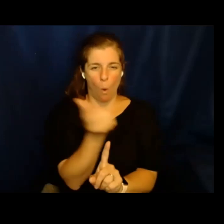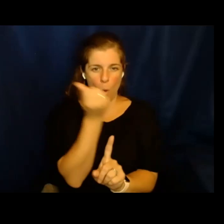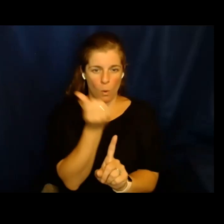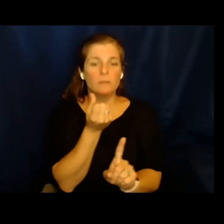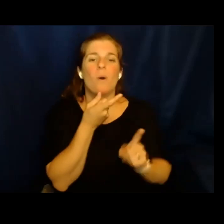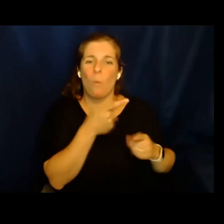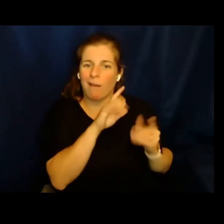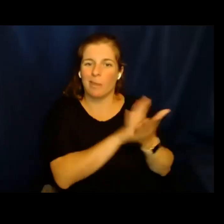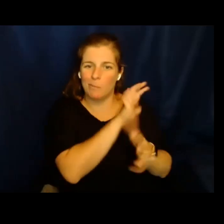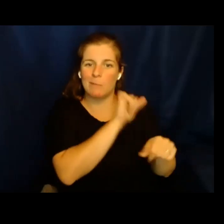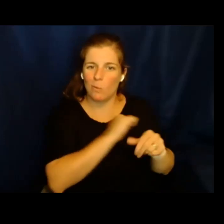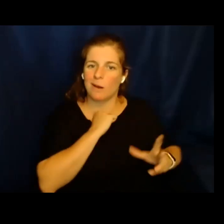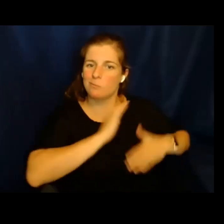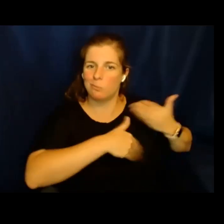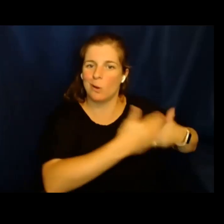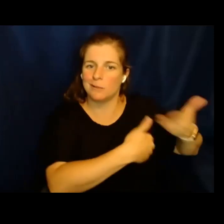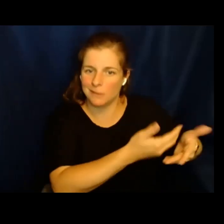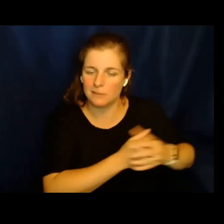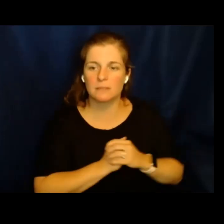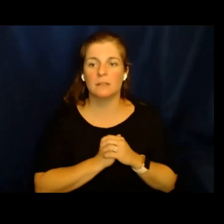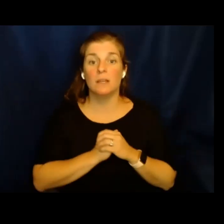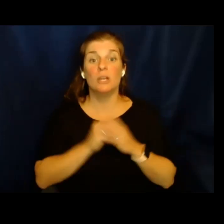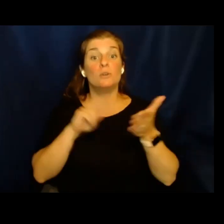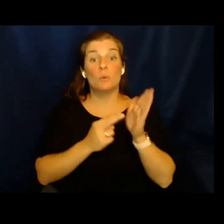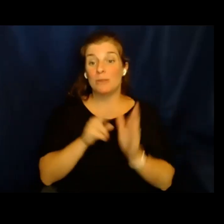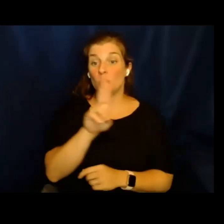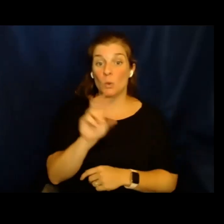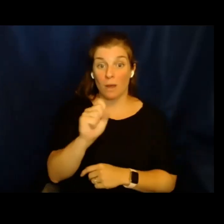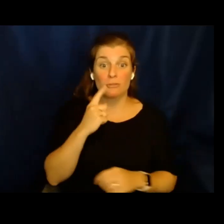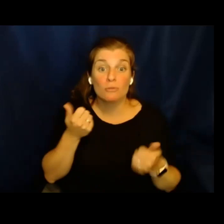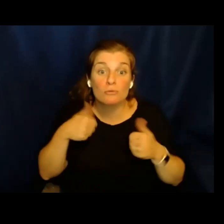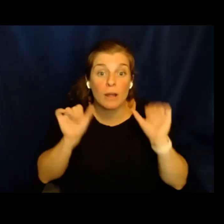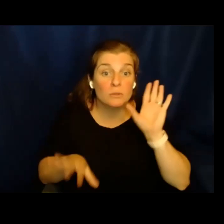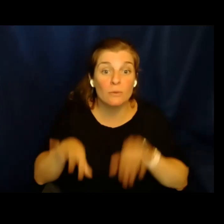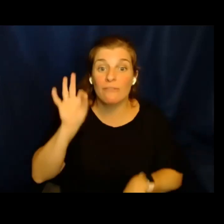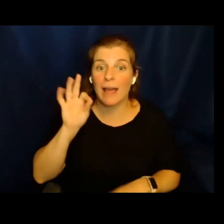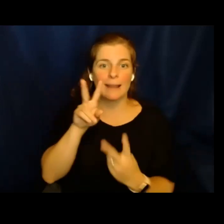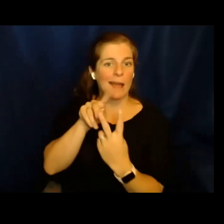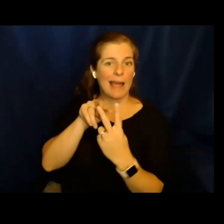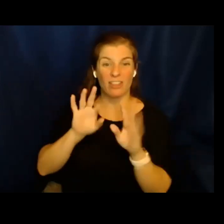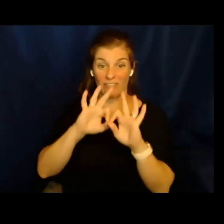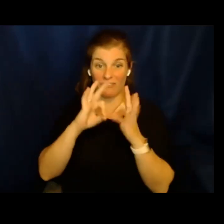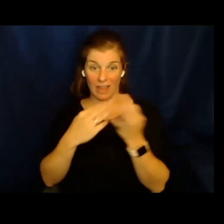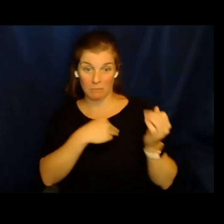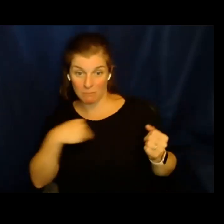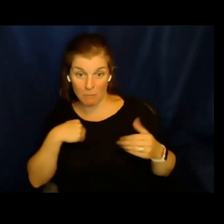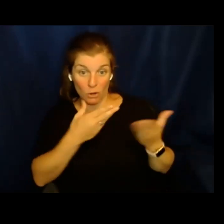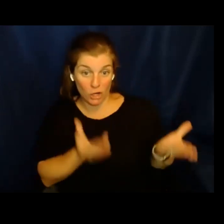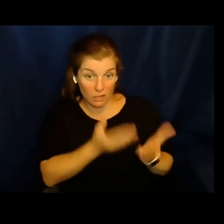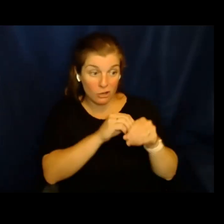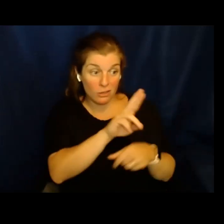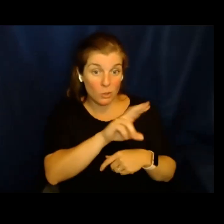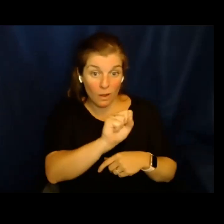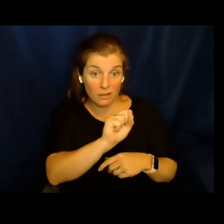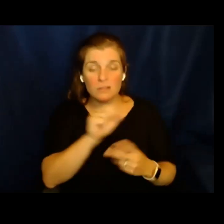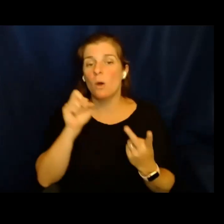que se les procesa. Lo que ello significa es que los Estados Unidos tratará de encontrar, ya sea a un miembro de la familia en los Estados